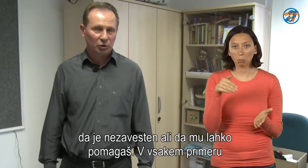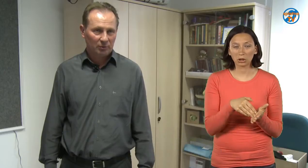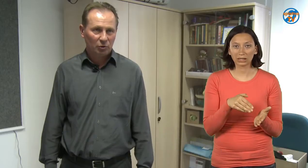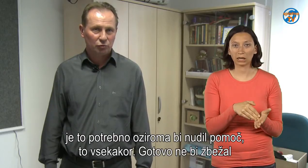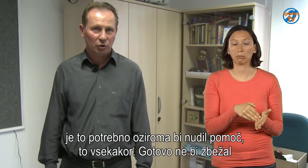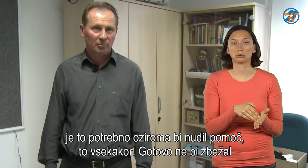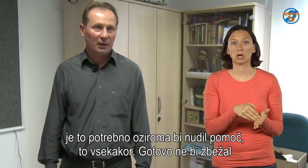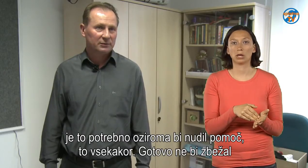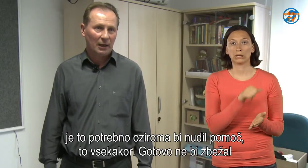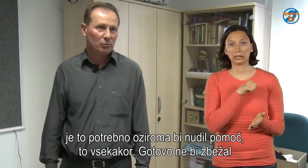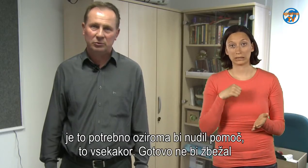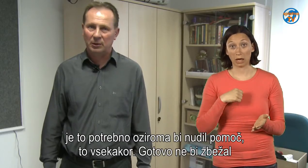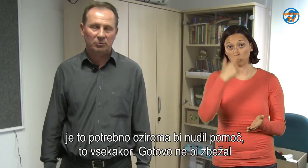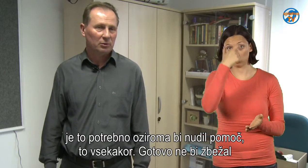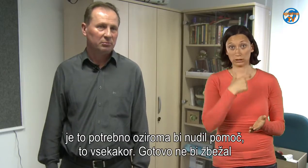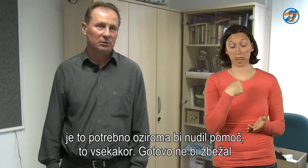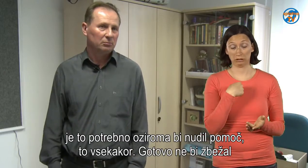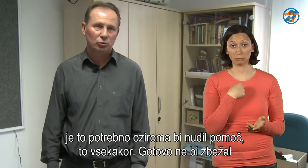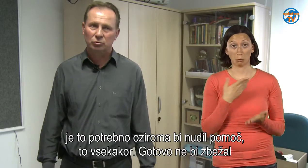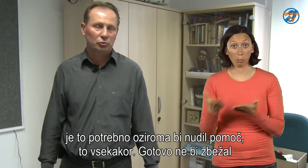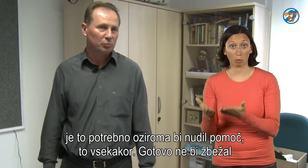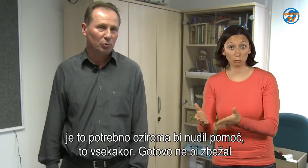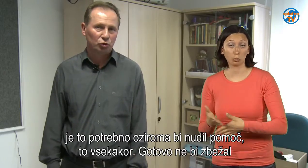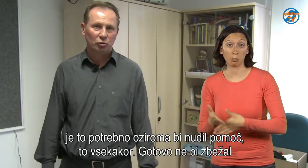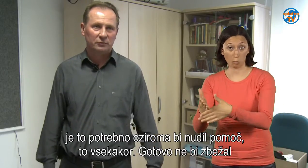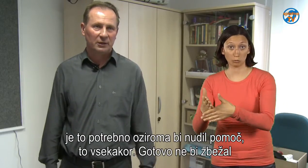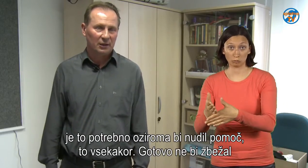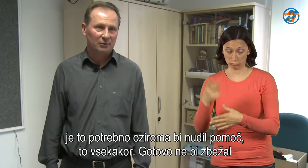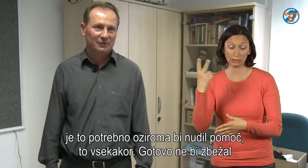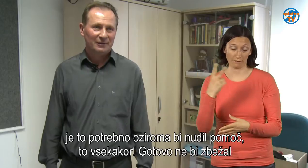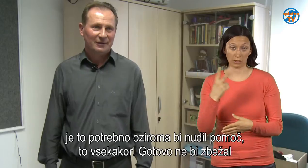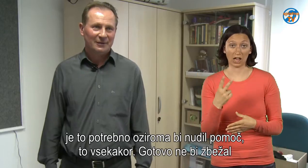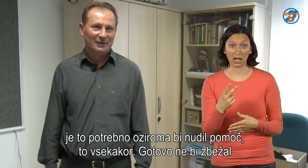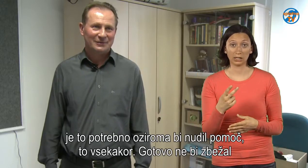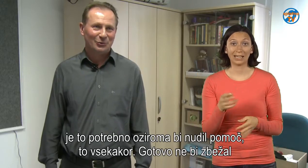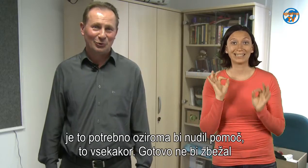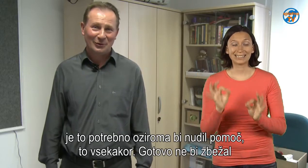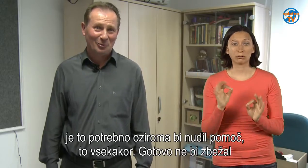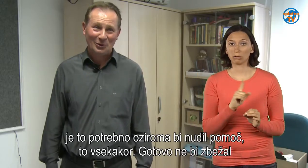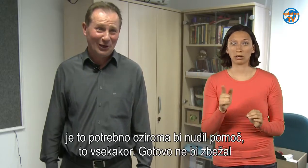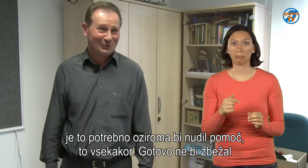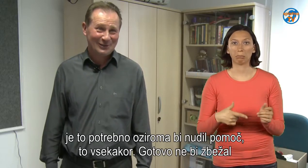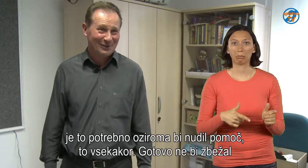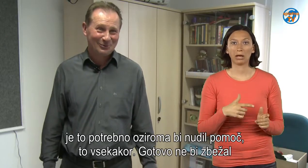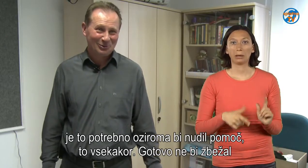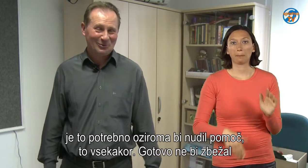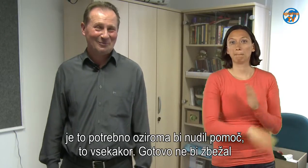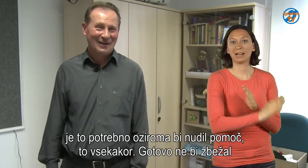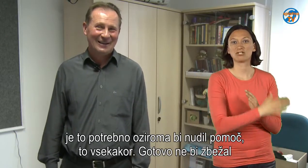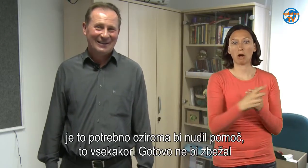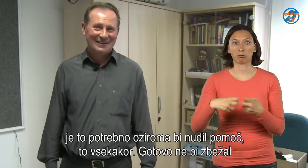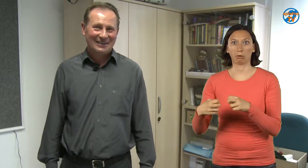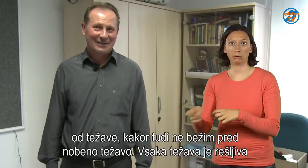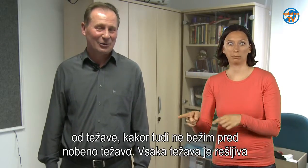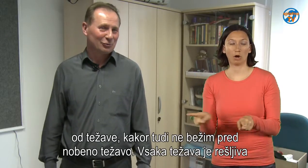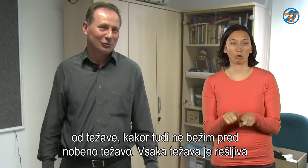oziroma sam osebno bi nudi pomoči to vse kakor. Sigurno ne bi bežal stran od problema,